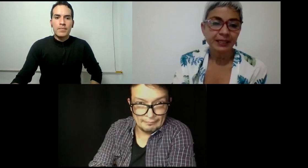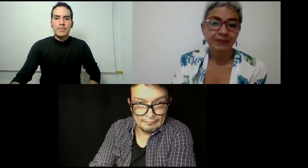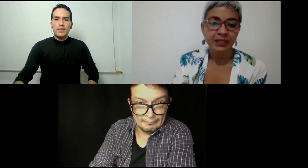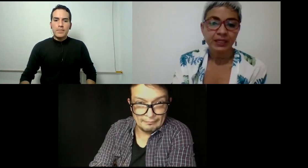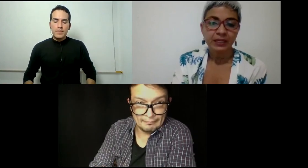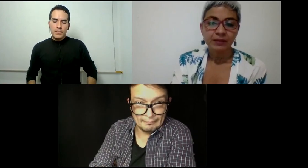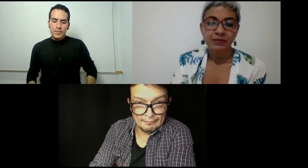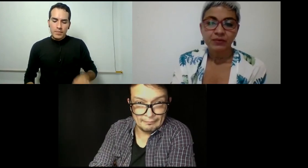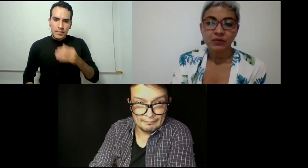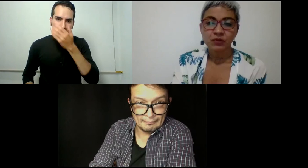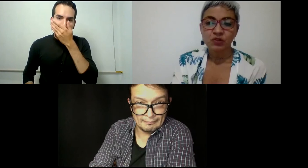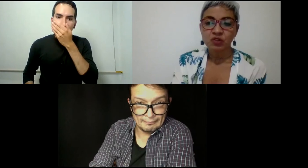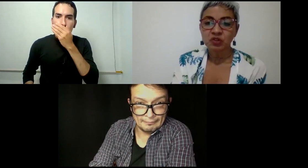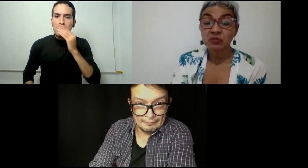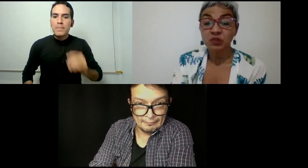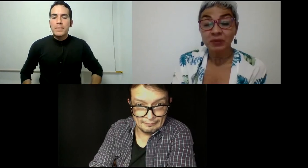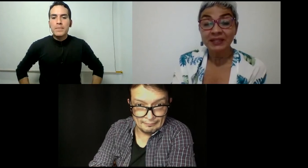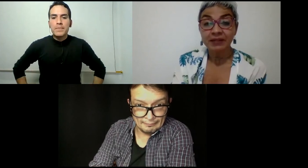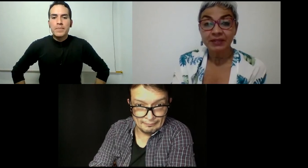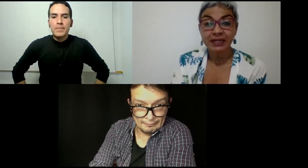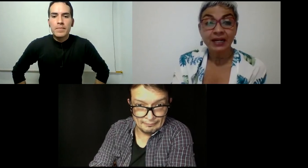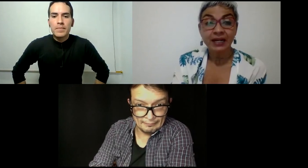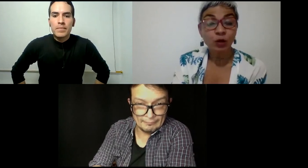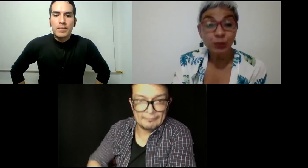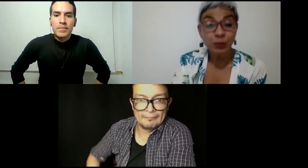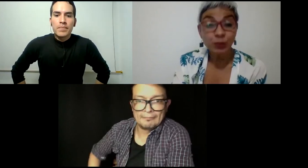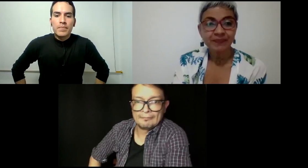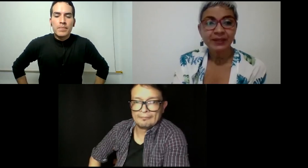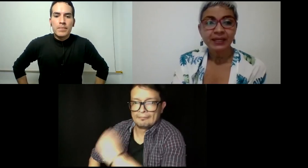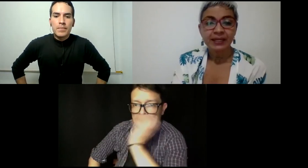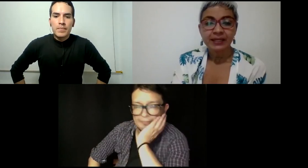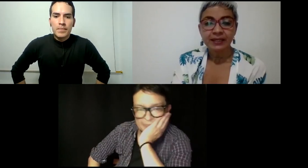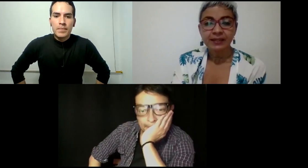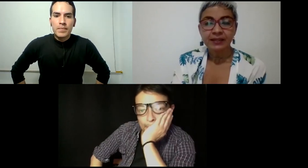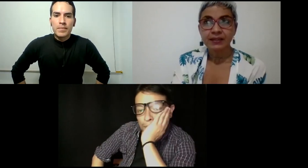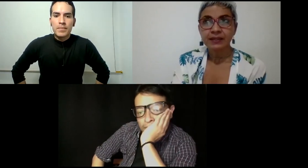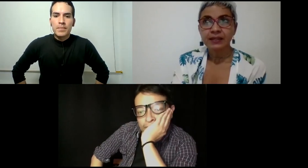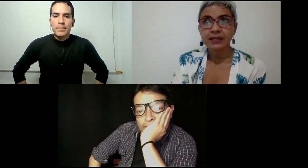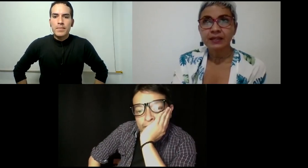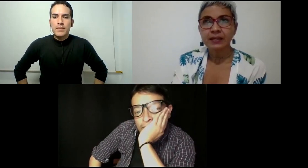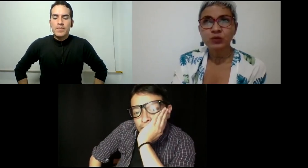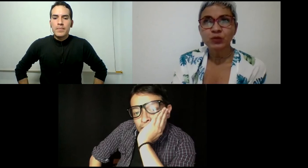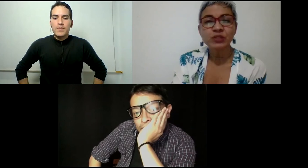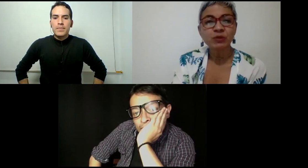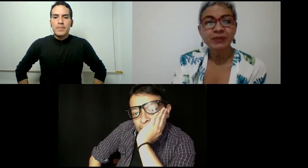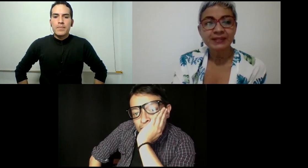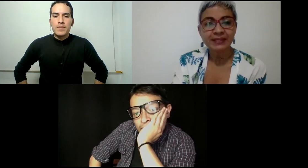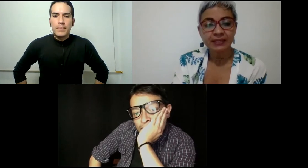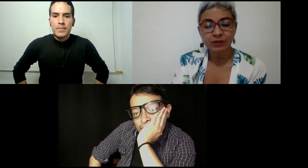yo me atrevería a comprometerme en que en los próximos meses la